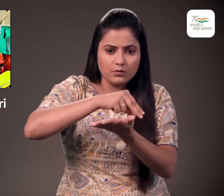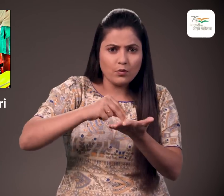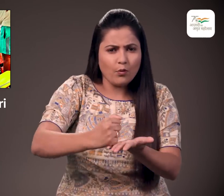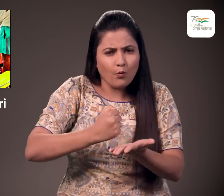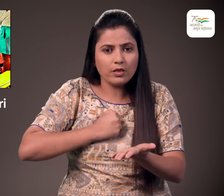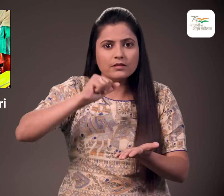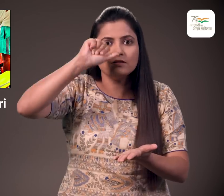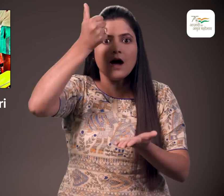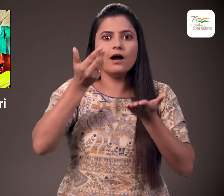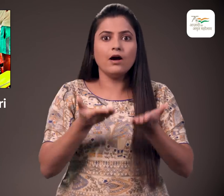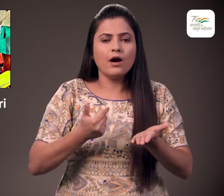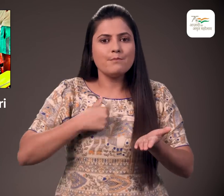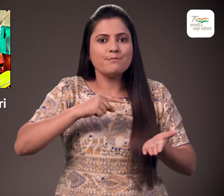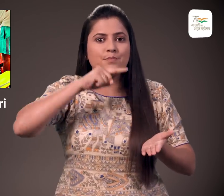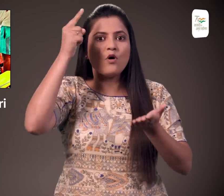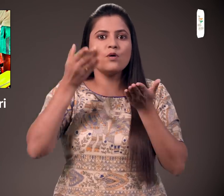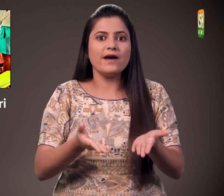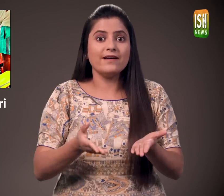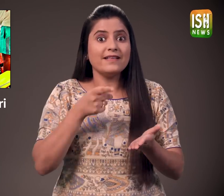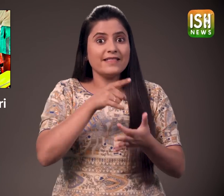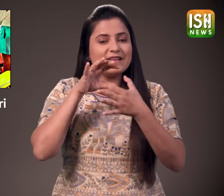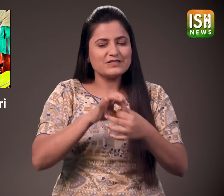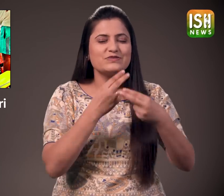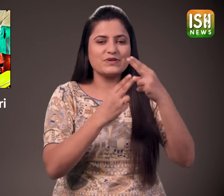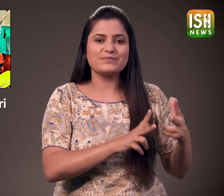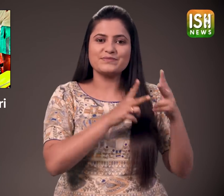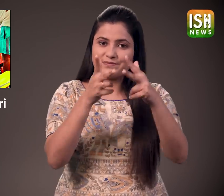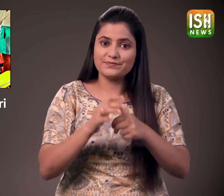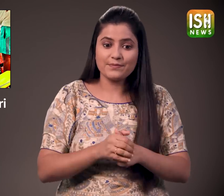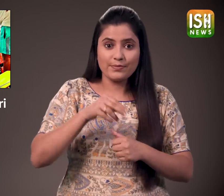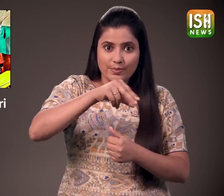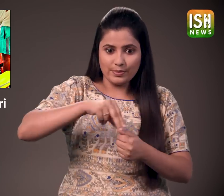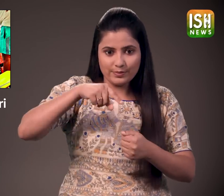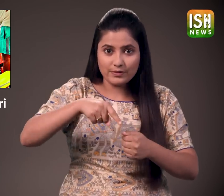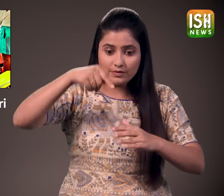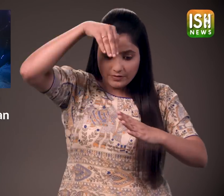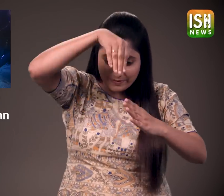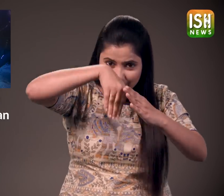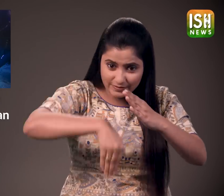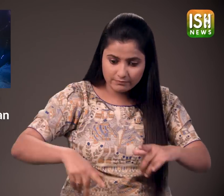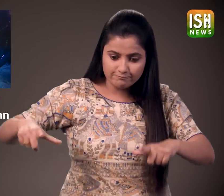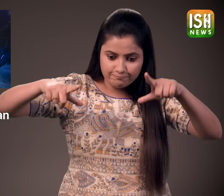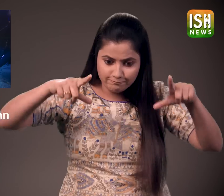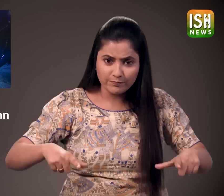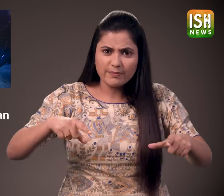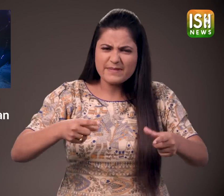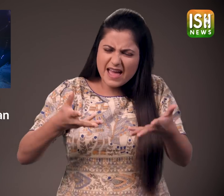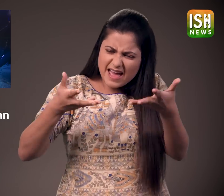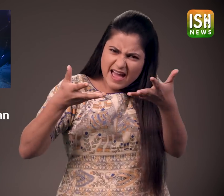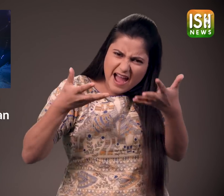सत्रंज भारत का अपना है और यह हमारा गौरव है उन्होंने आगे कहा पानी के नीचे टीम ने एक भारी सत्रंज बोर्ण और सत्रंज के तुकड़े